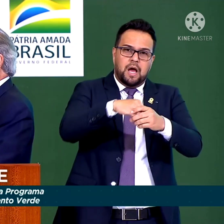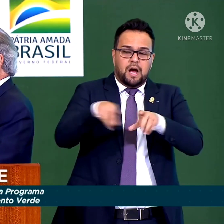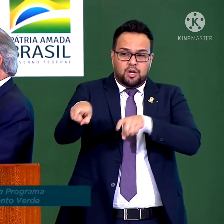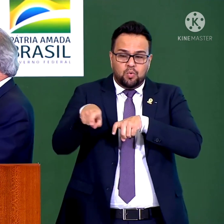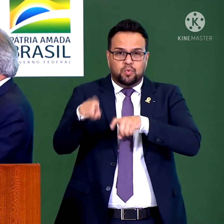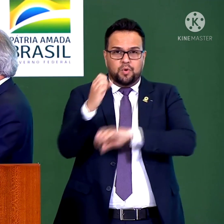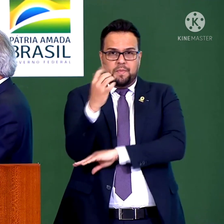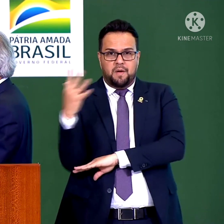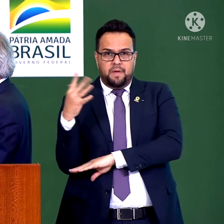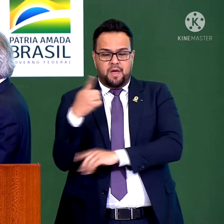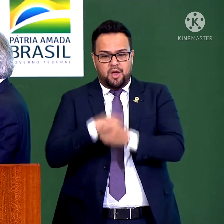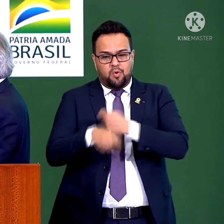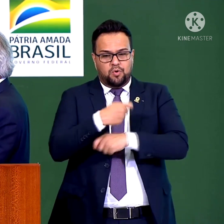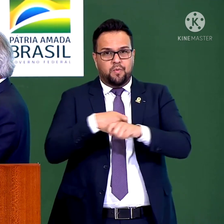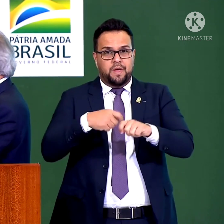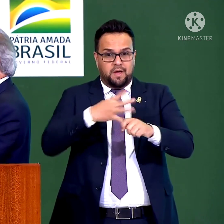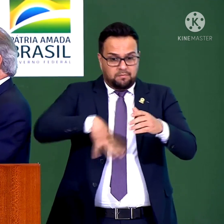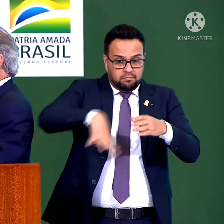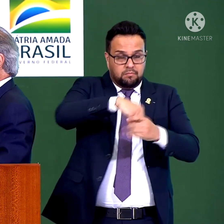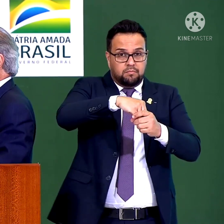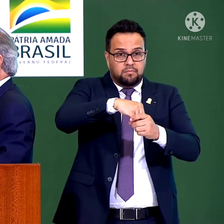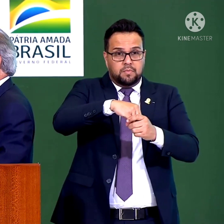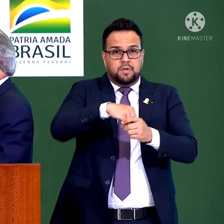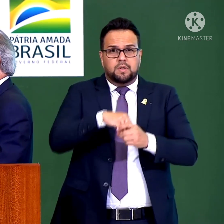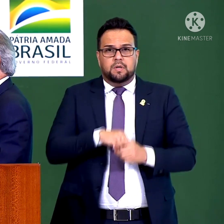economia, mas também, fundamentalmente, os bancos públicos.